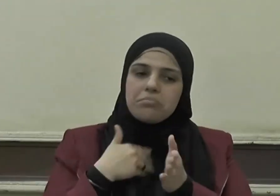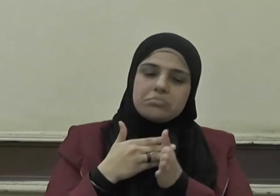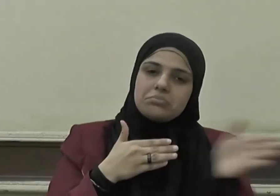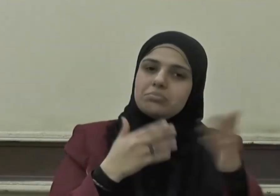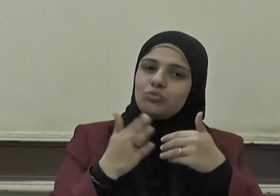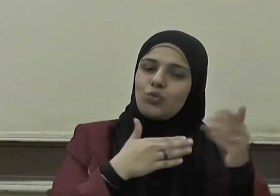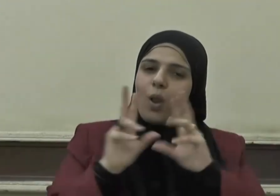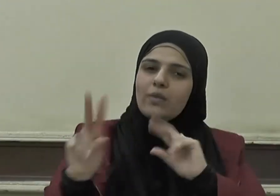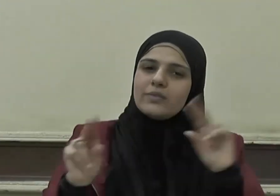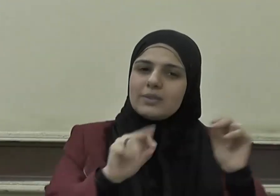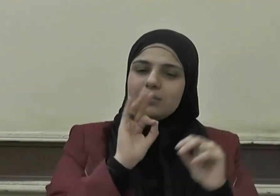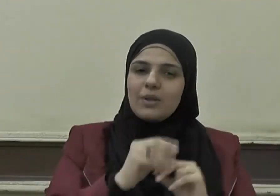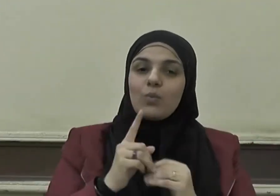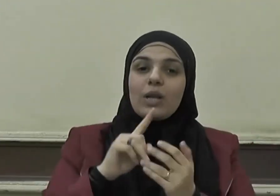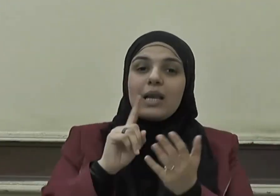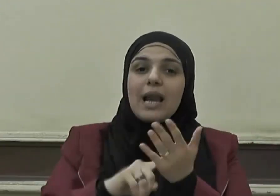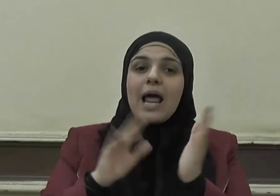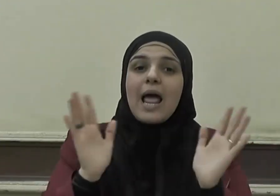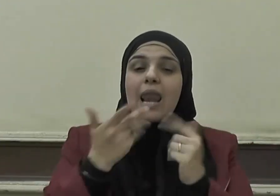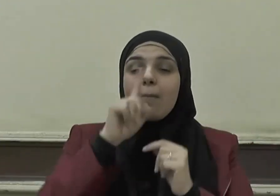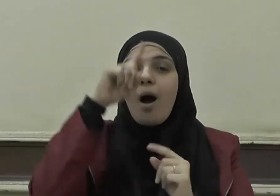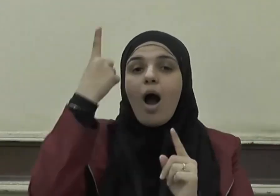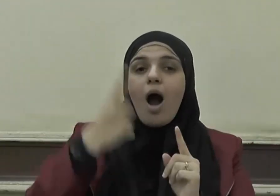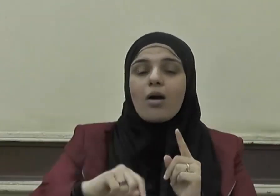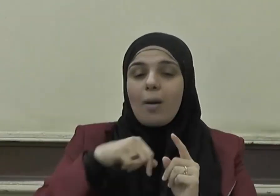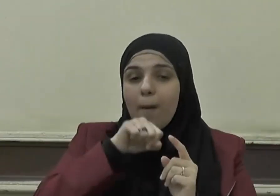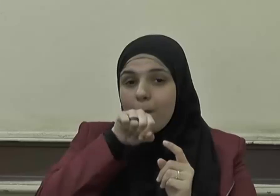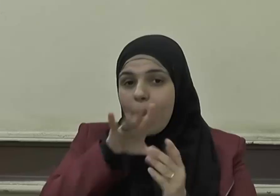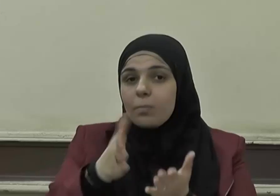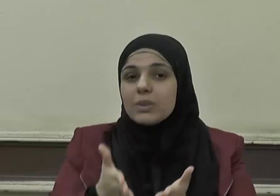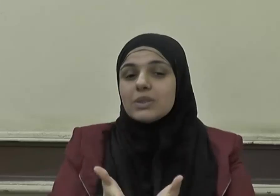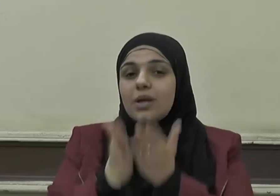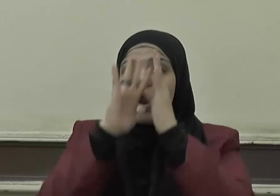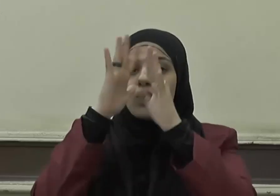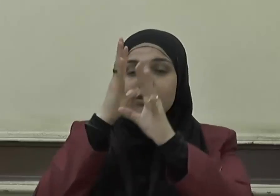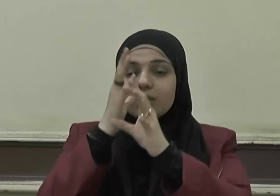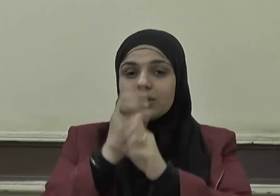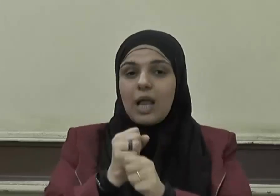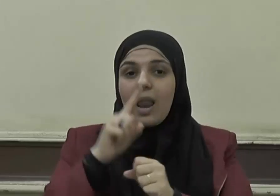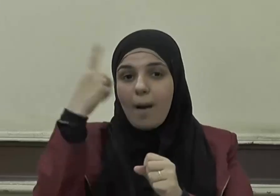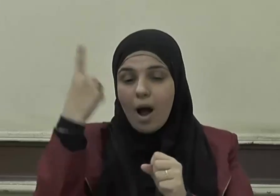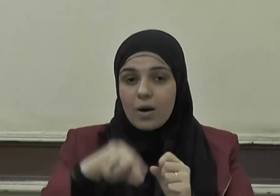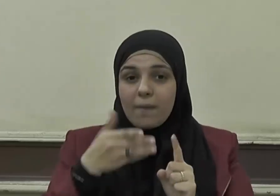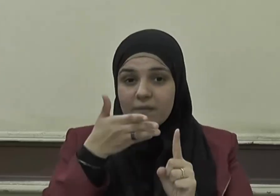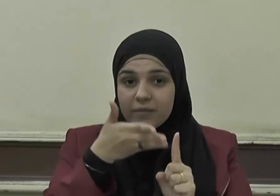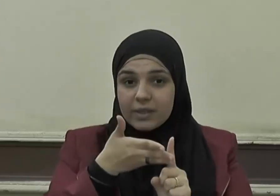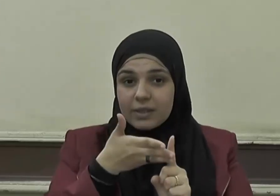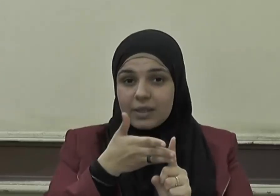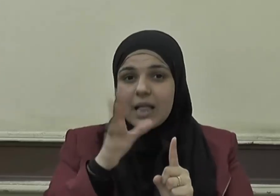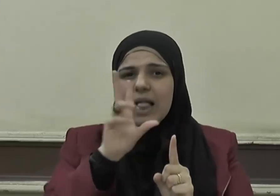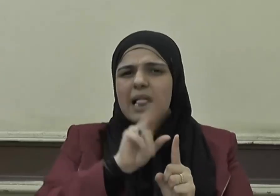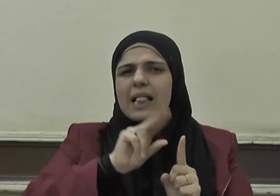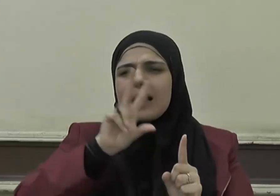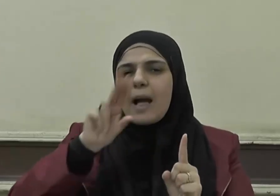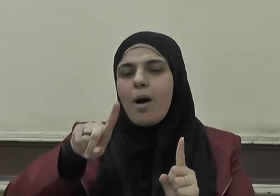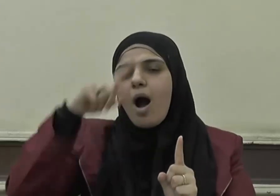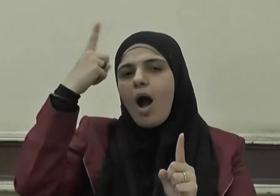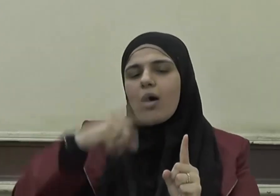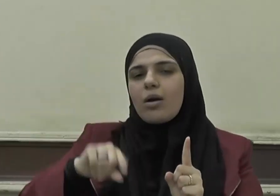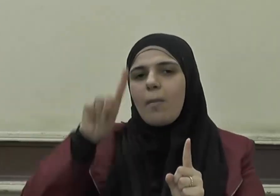وإنما حرم رسول الله صلى الله عليه وسلم كما حرم الله